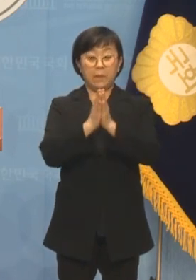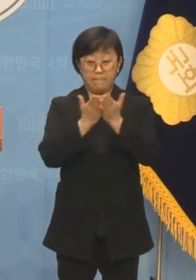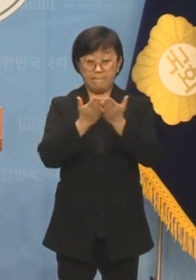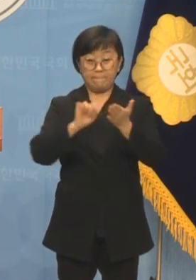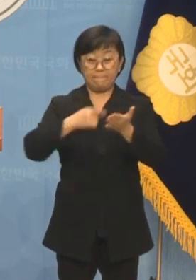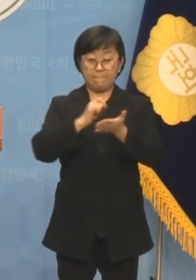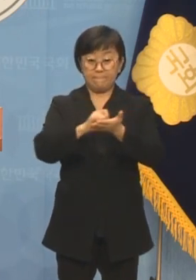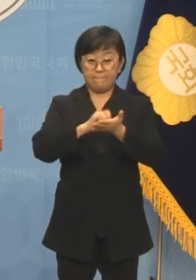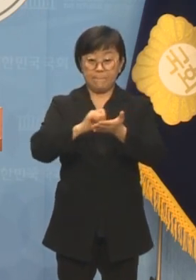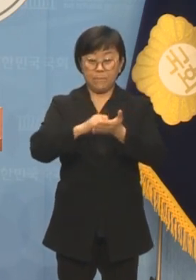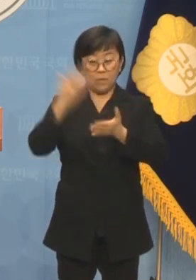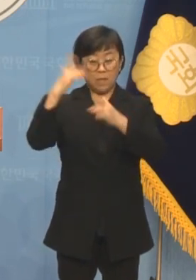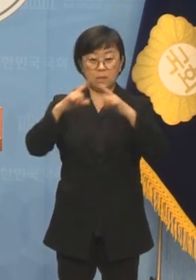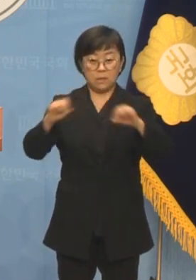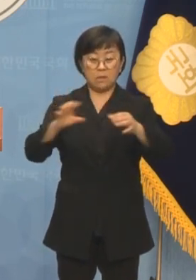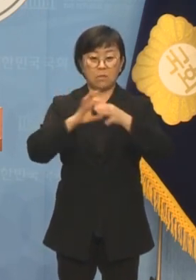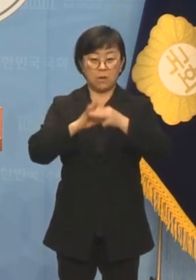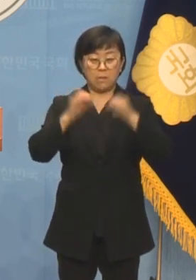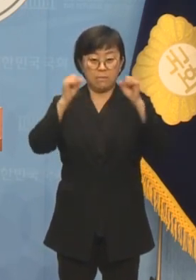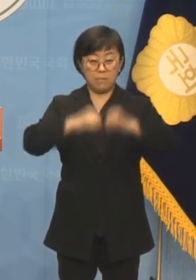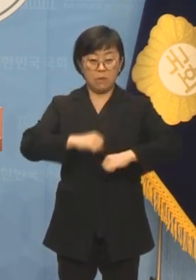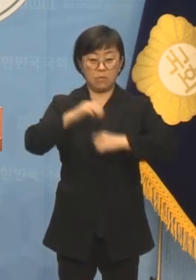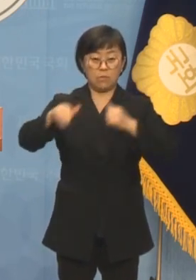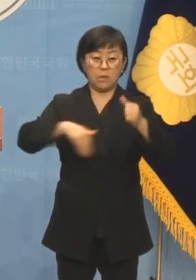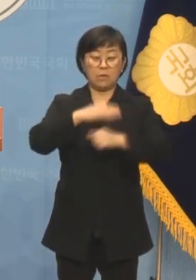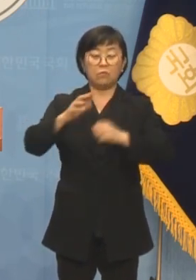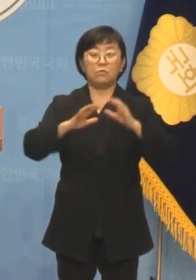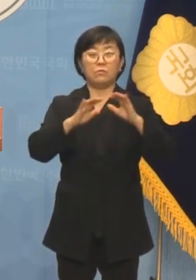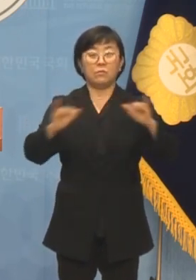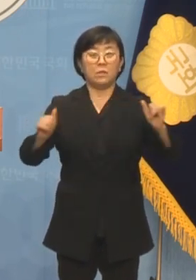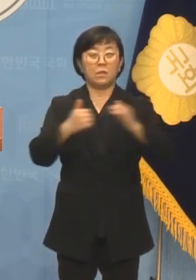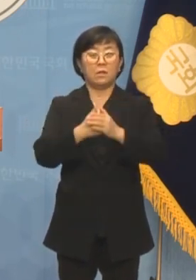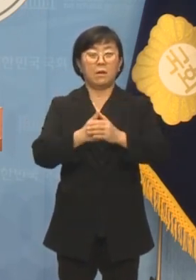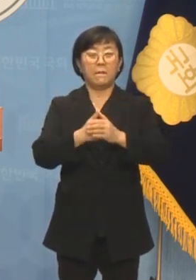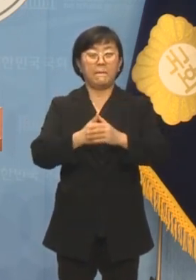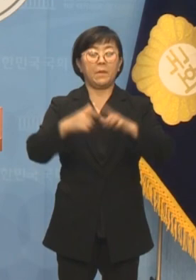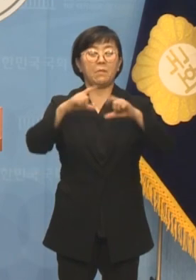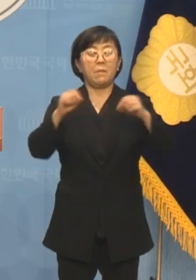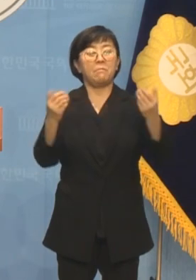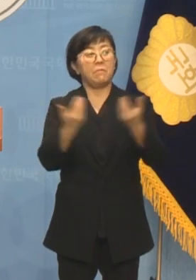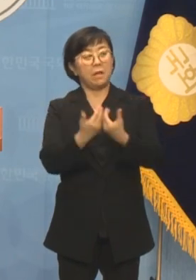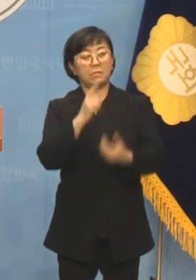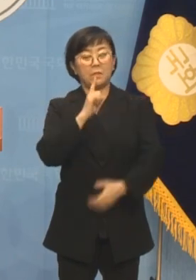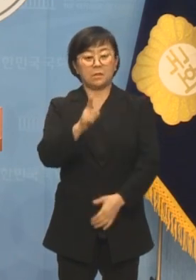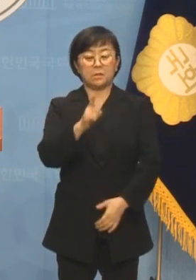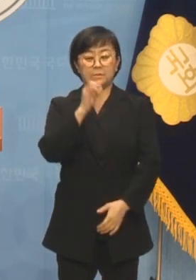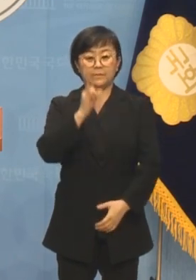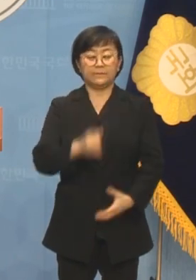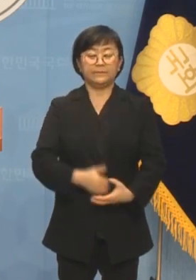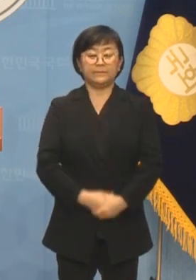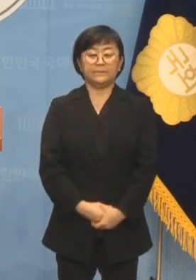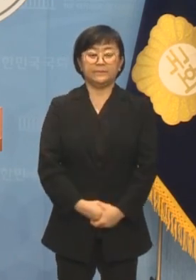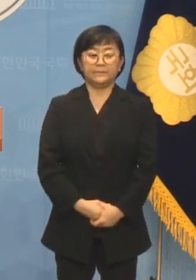한일관계 파국 배경에는 우리 국민의 반일감정이 있다는 주장을 폈습니다.